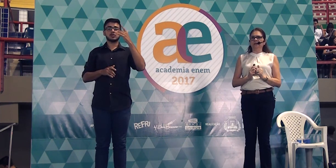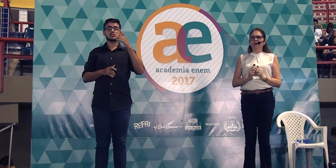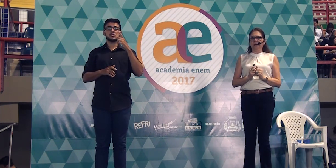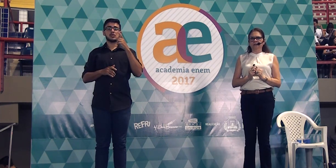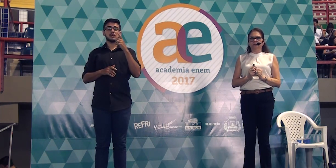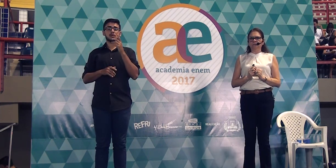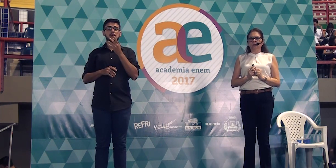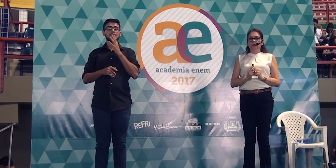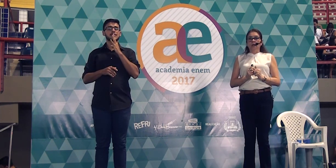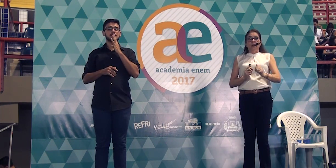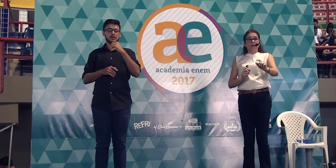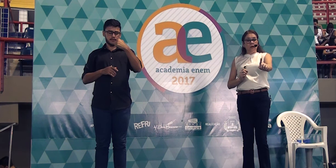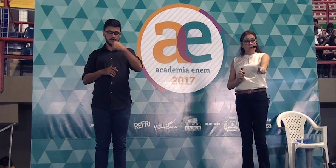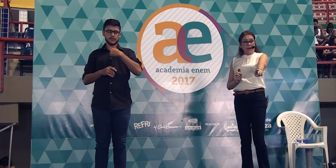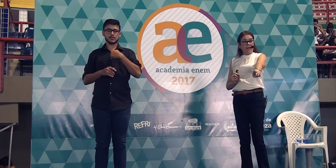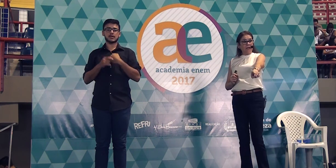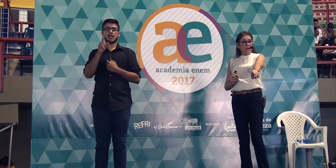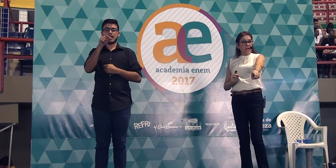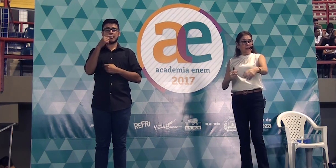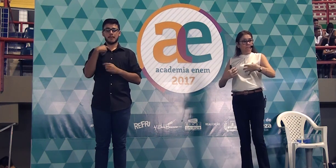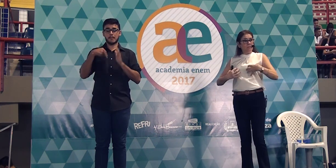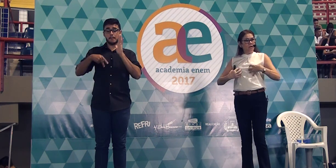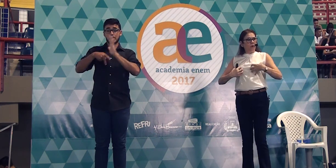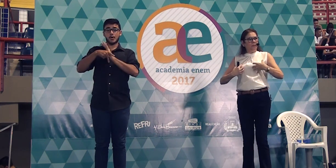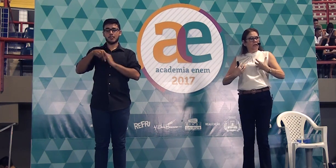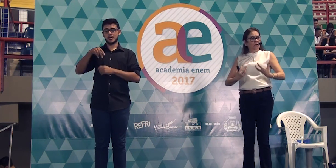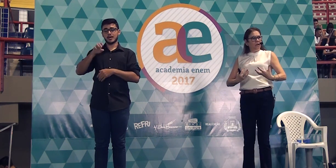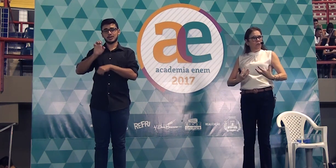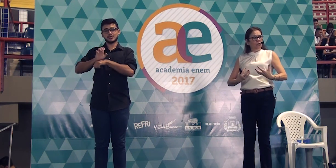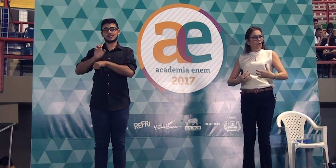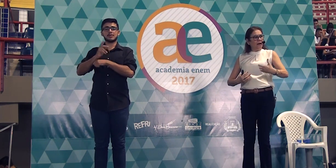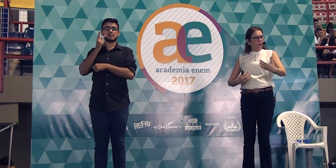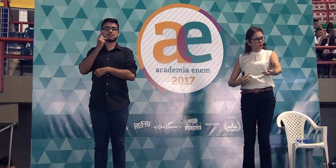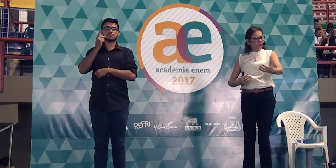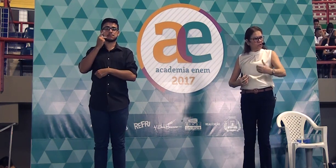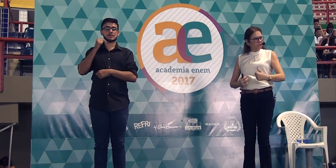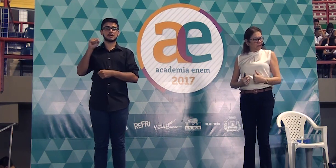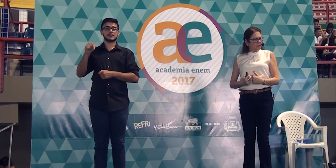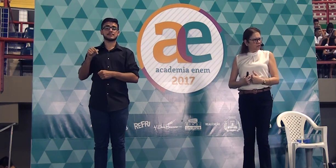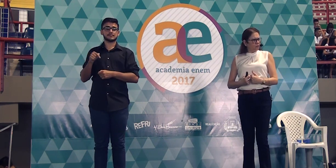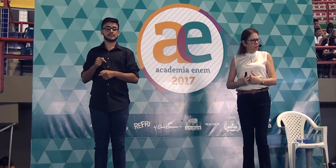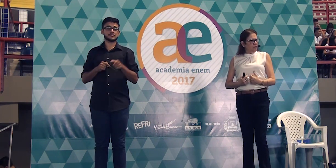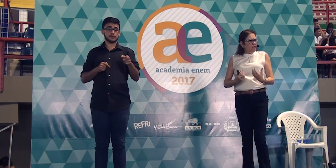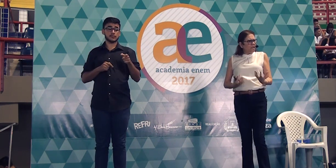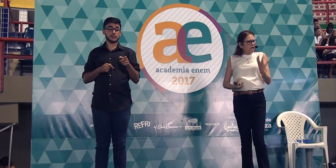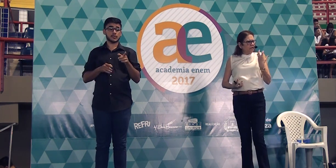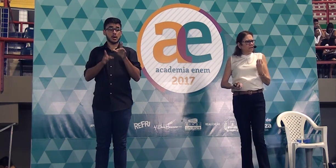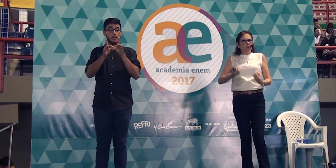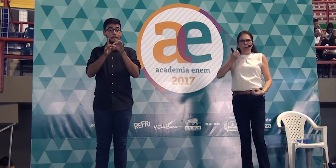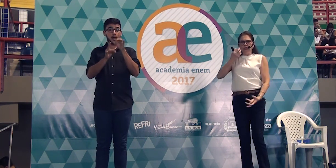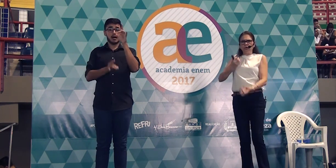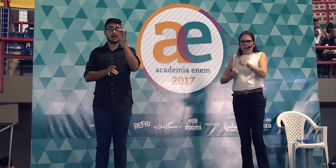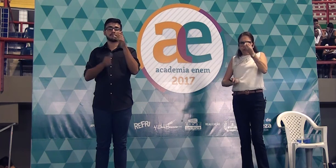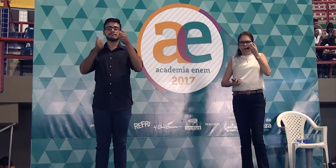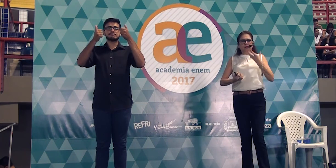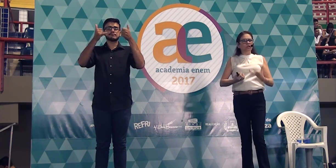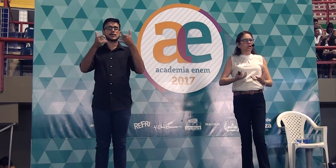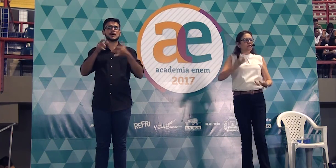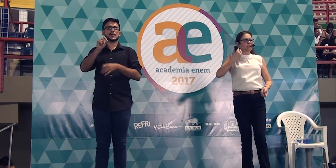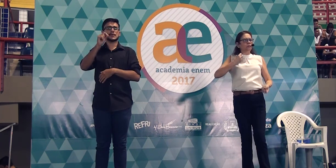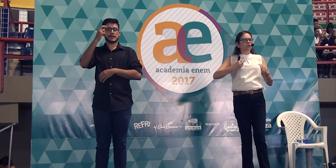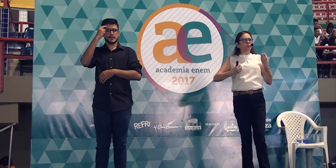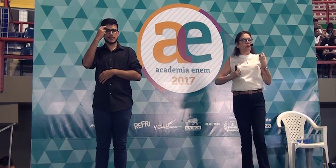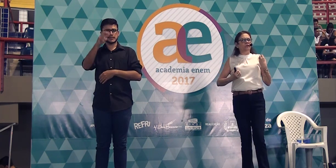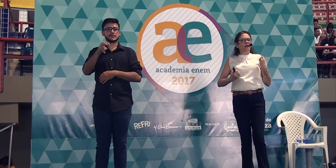regra você é cearense, então aqui na minha opinião o garoto disse isso, que essa cultura